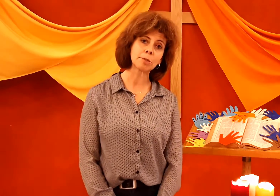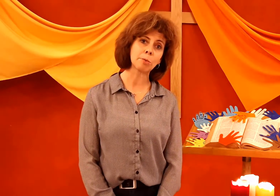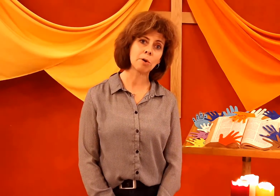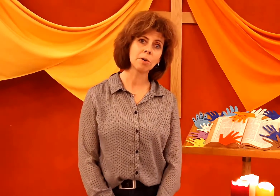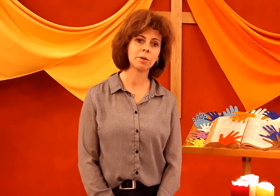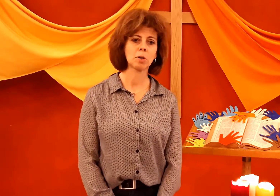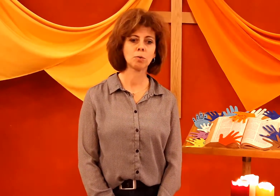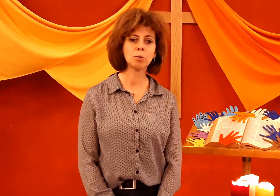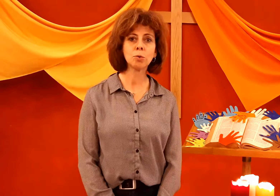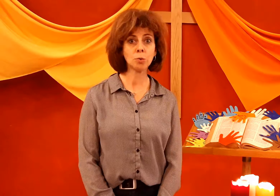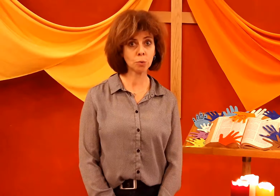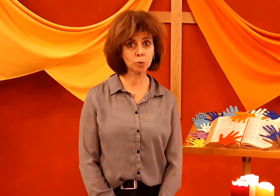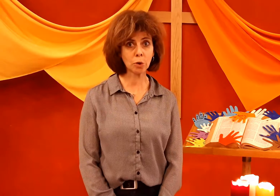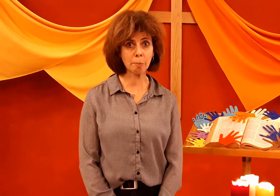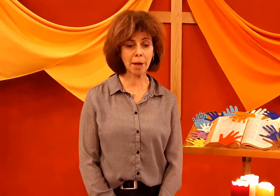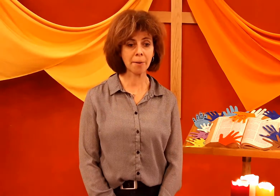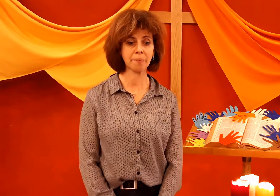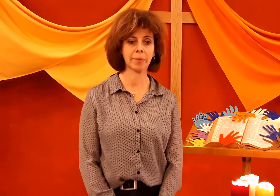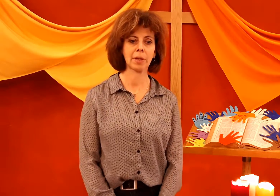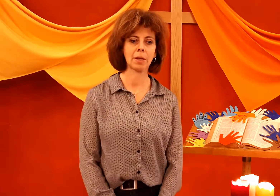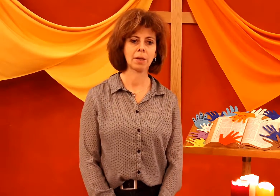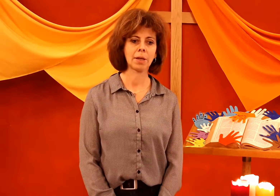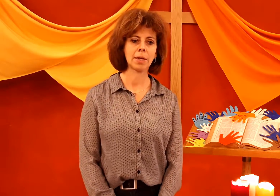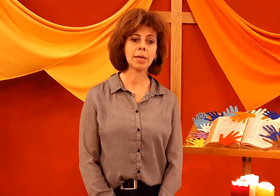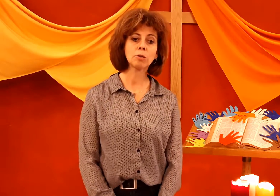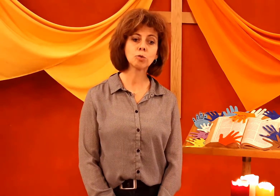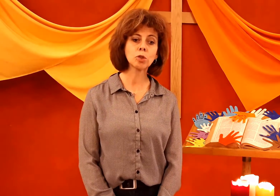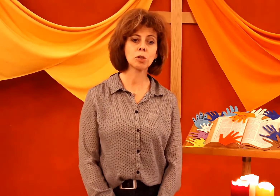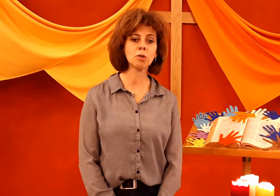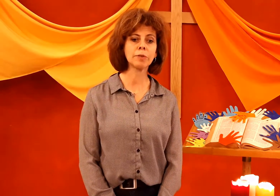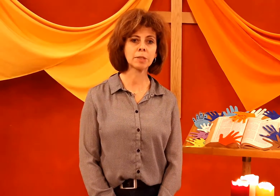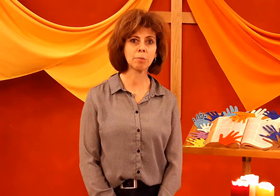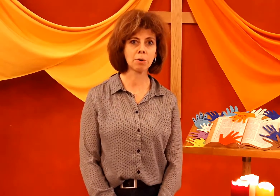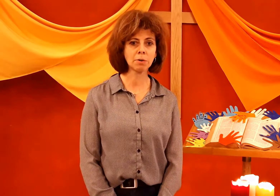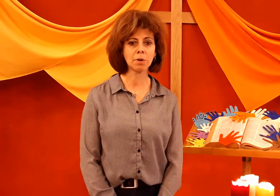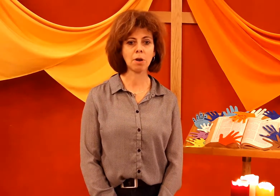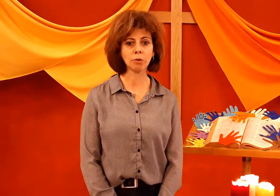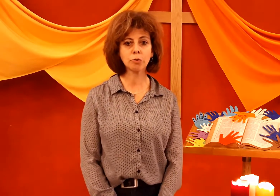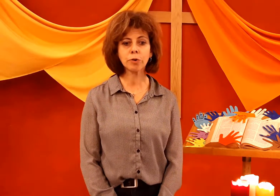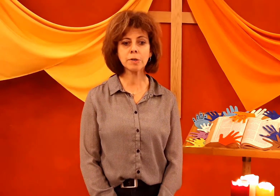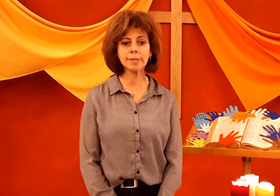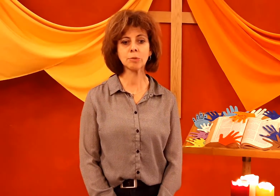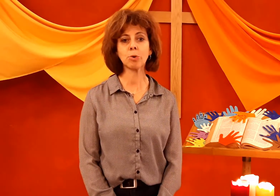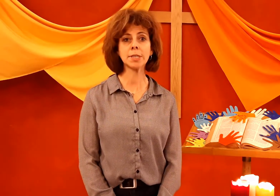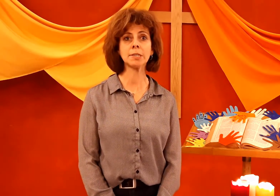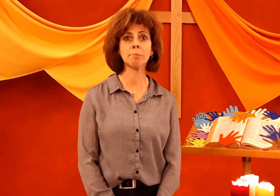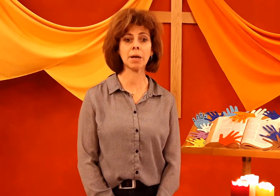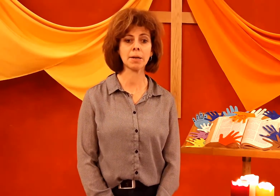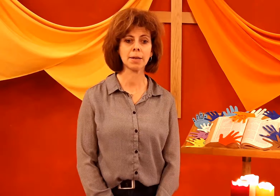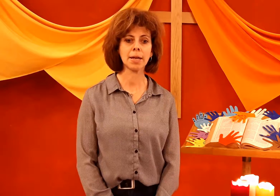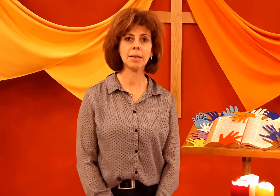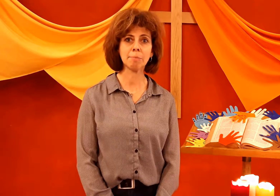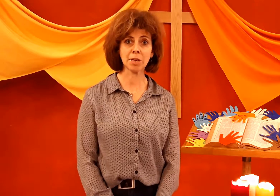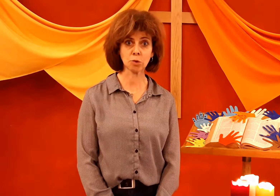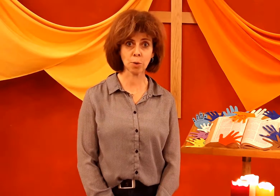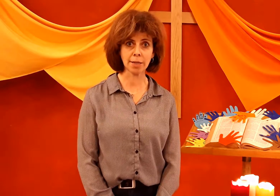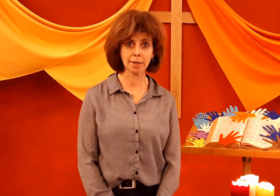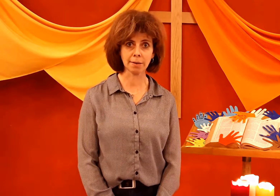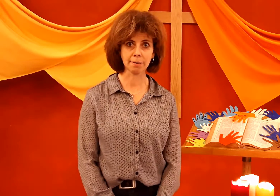vêtement ou une autre main. Et en touchant le vêtement, en offrant cette poignée de main, les mains soignent.